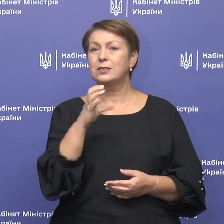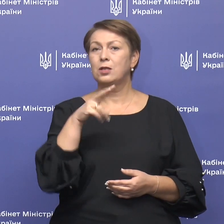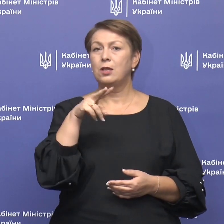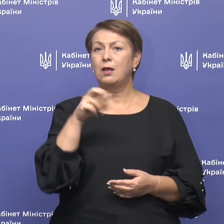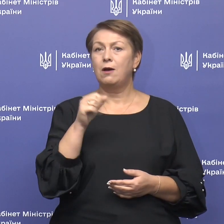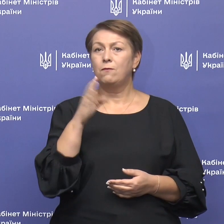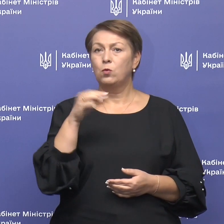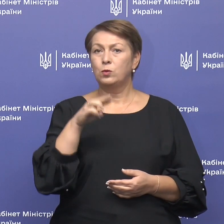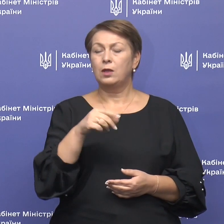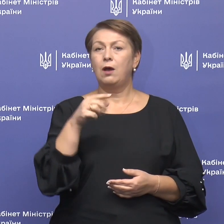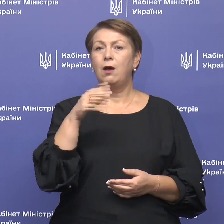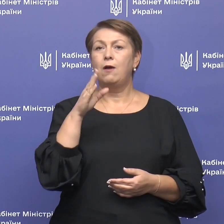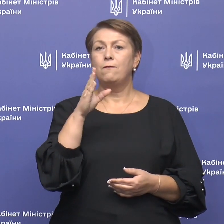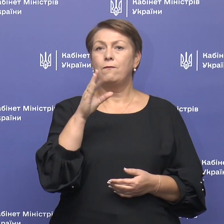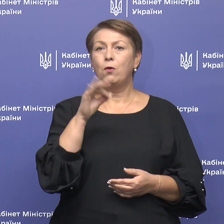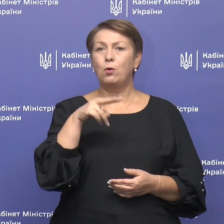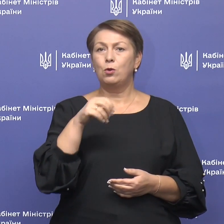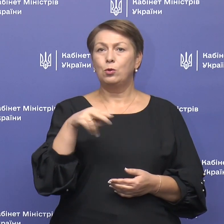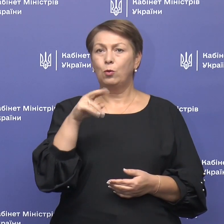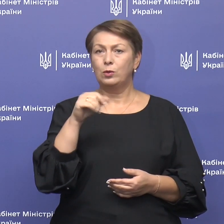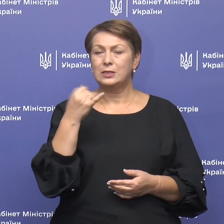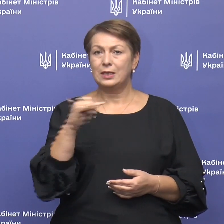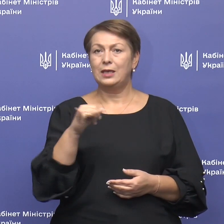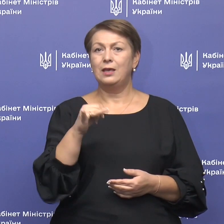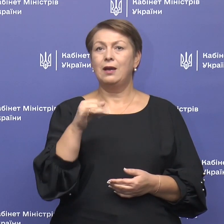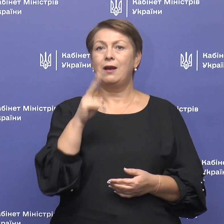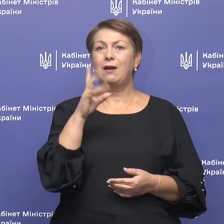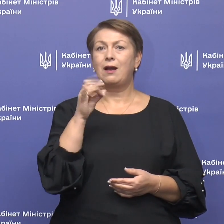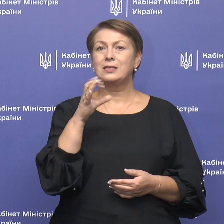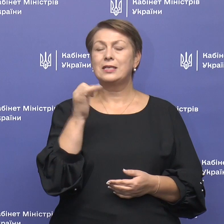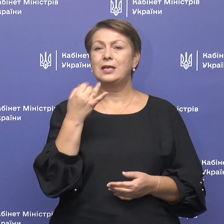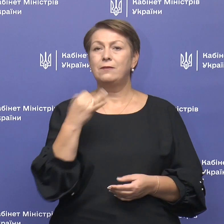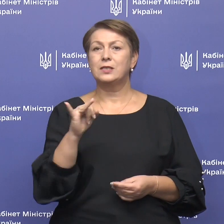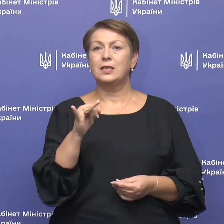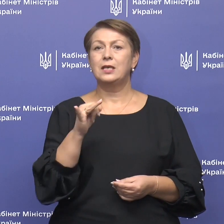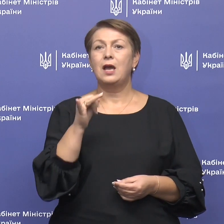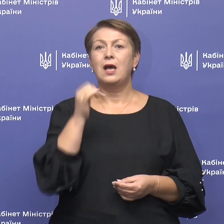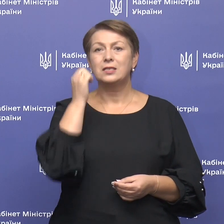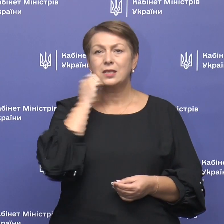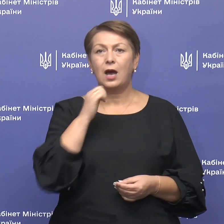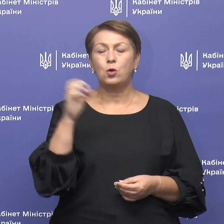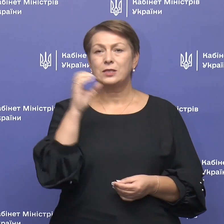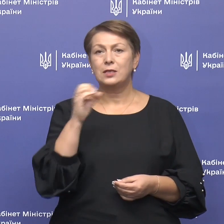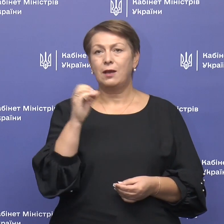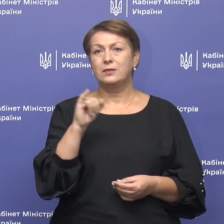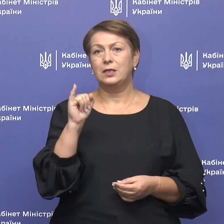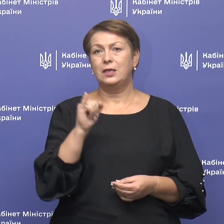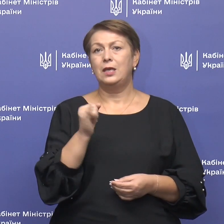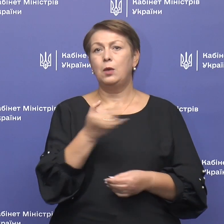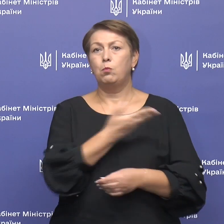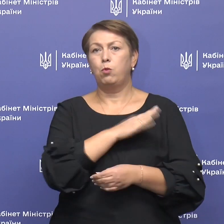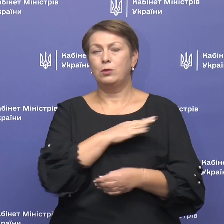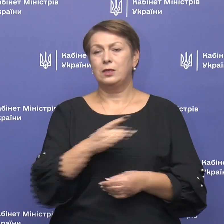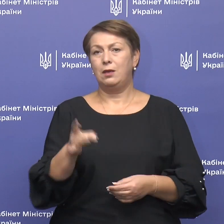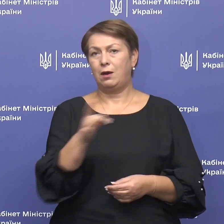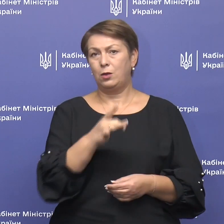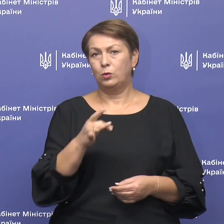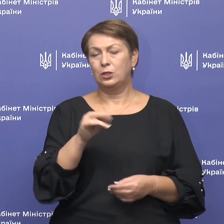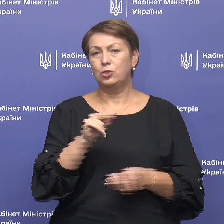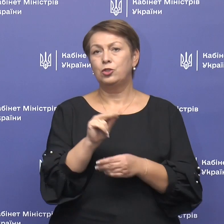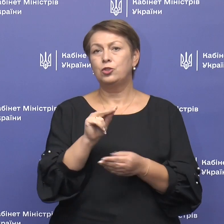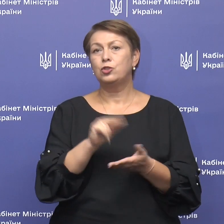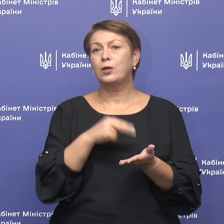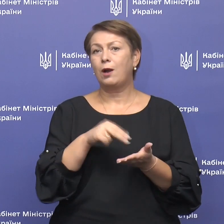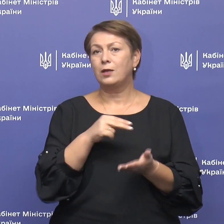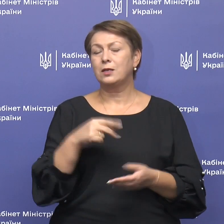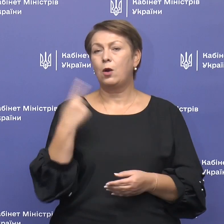Городоцький, Дунаївський, Красилівський, Старосинявський та Теофіпольський райони. У Черкасській області – це